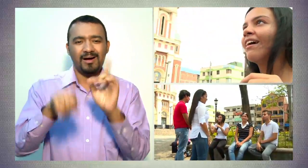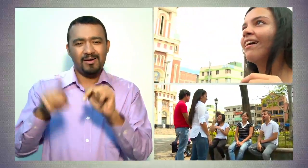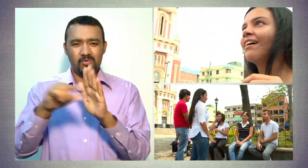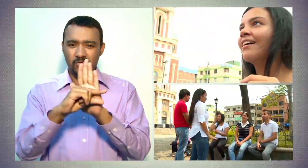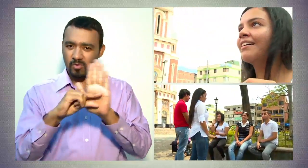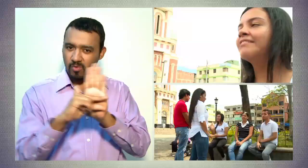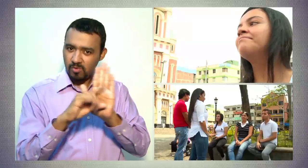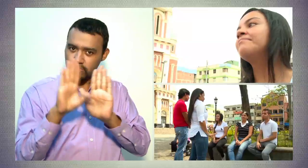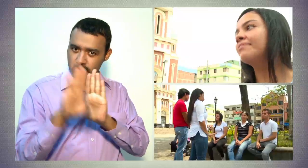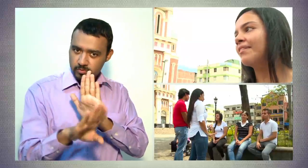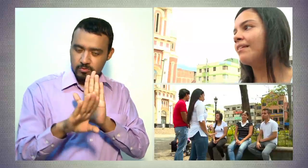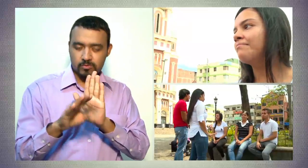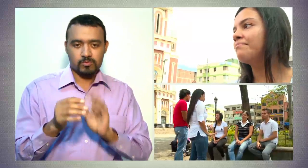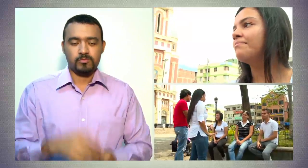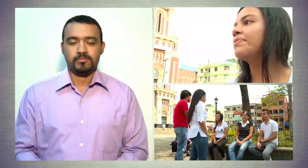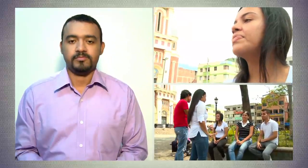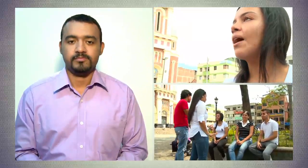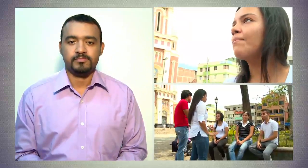intérprete o el closed caption organizado.